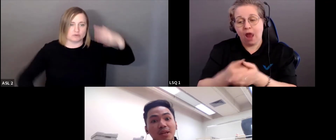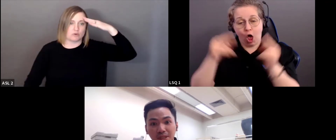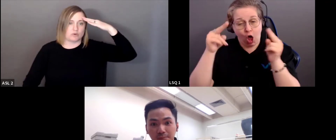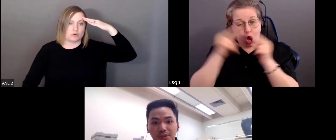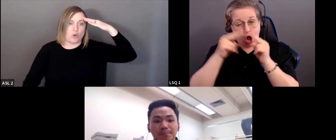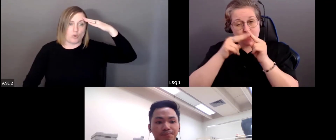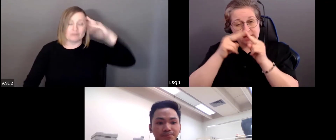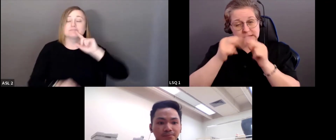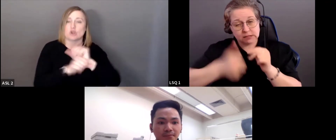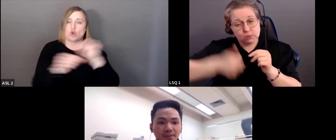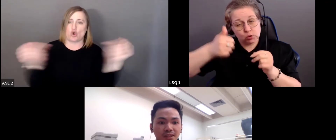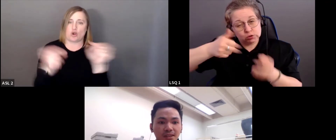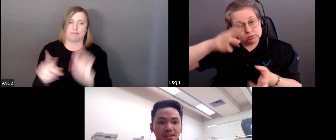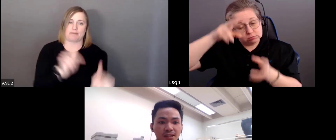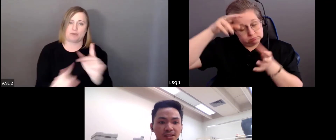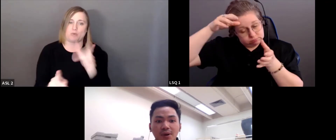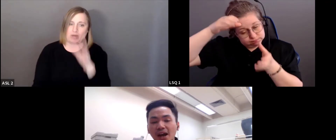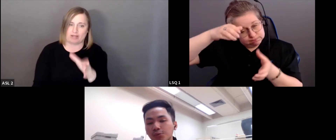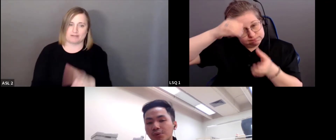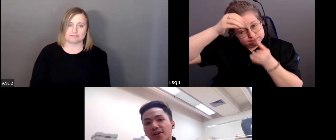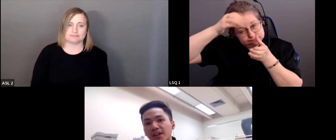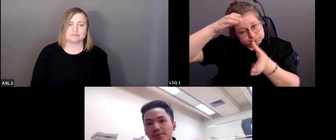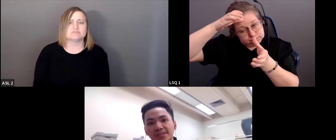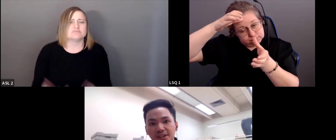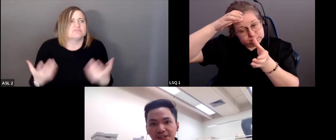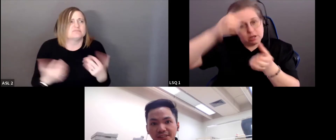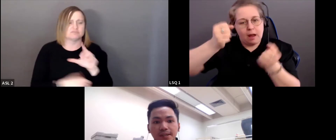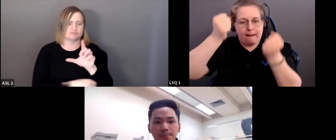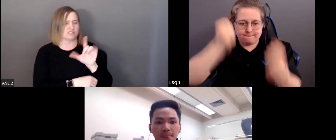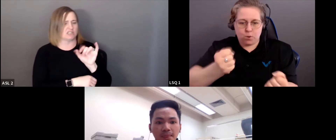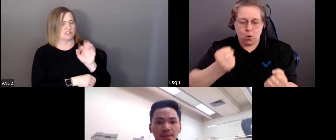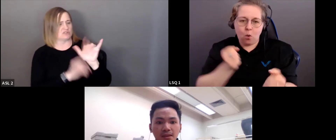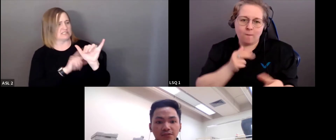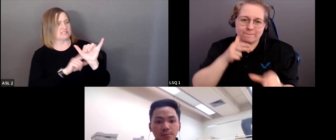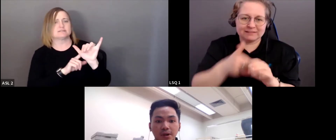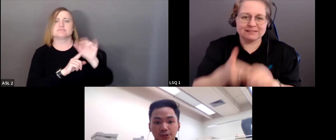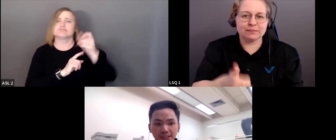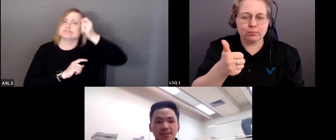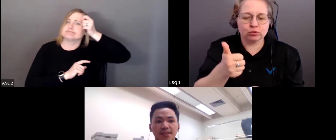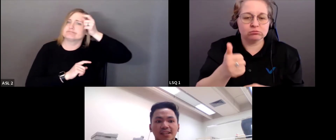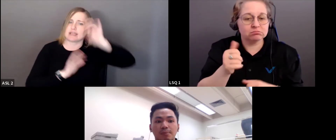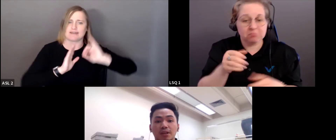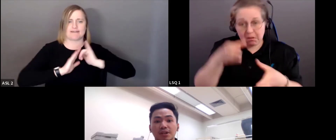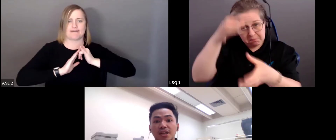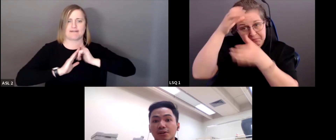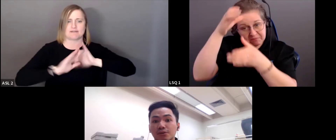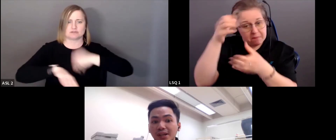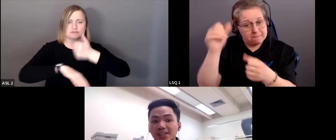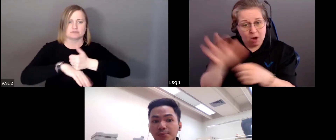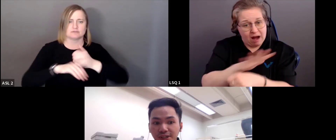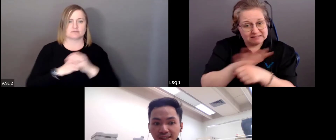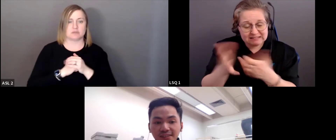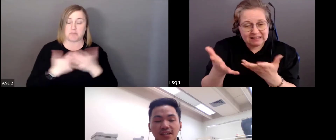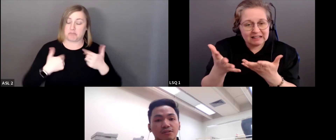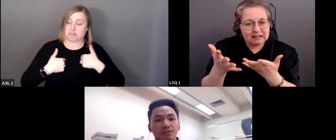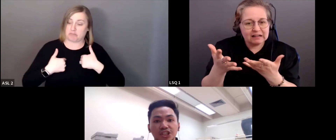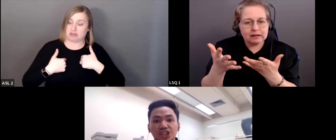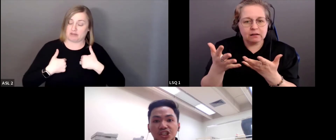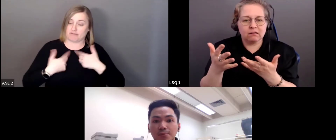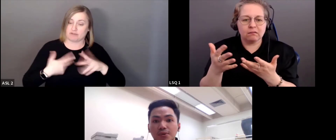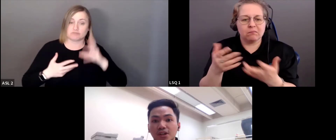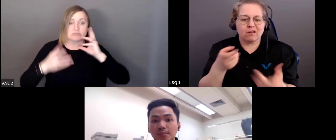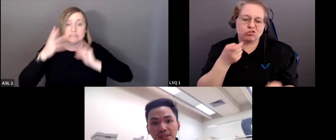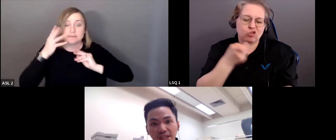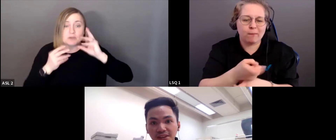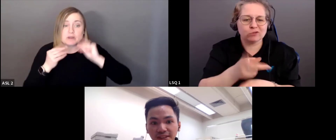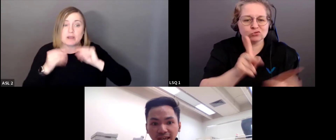déontologique. » si on ne le sait pas, on fait du tort aux gens. Bon, cette littératie, cette alphabétisation, comment est